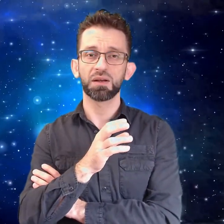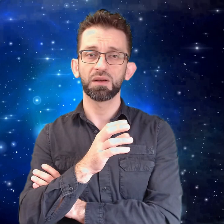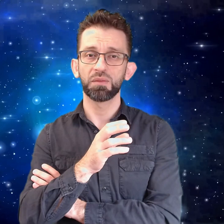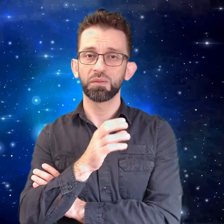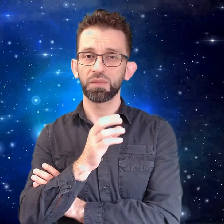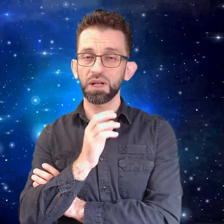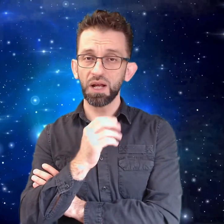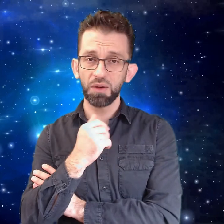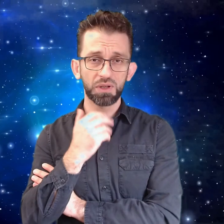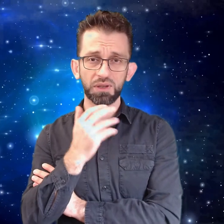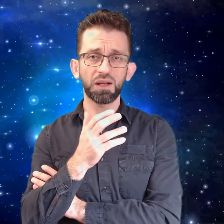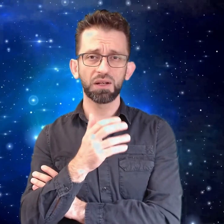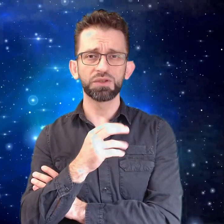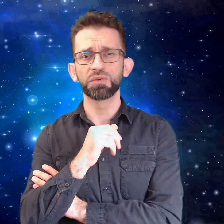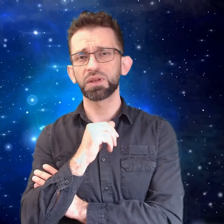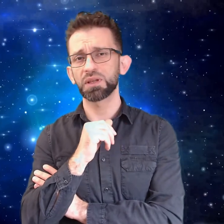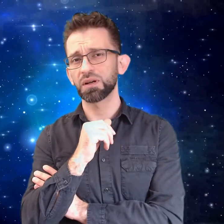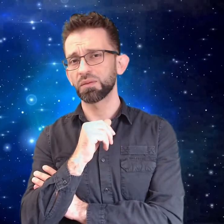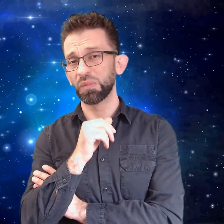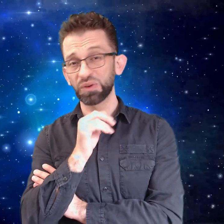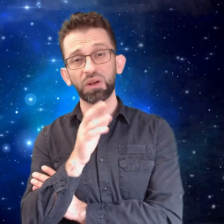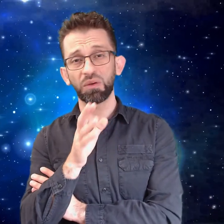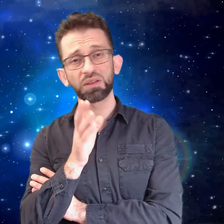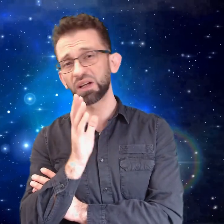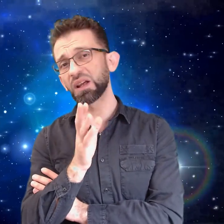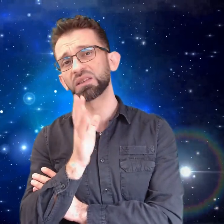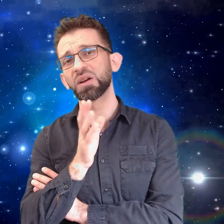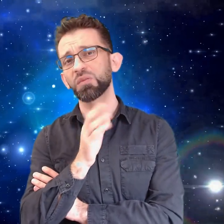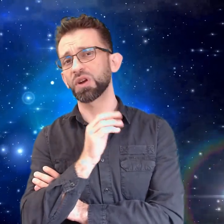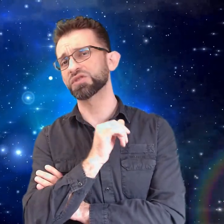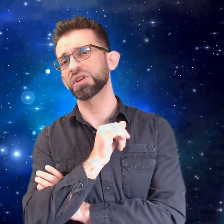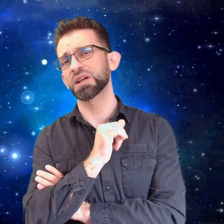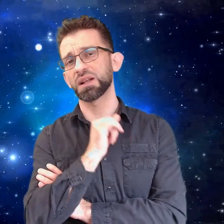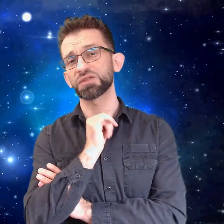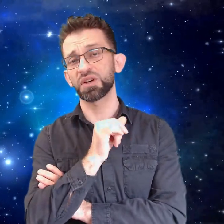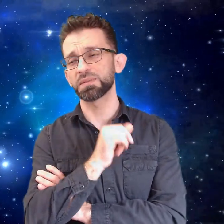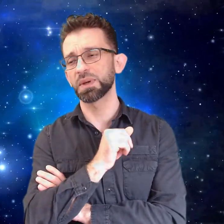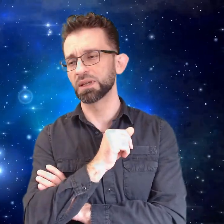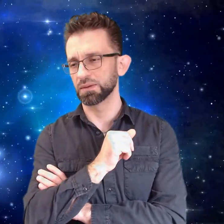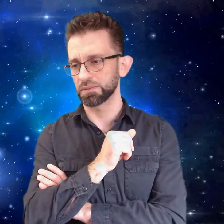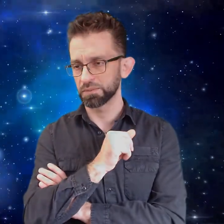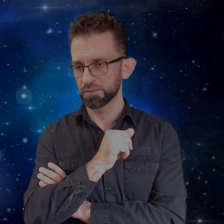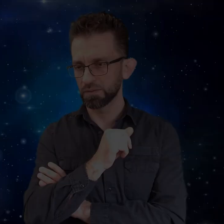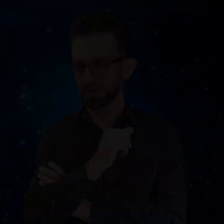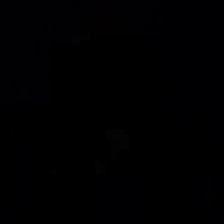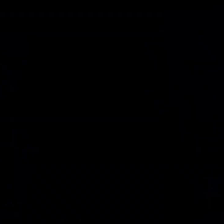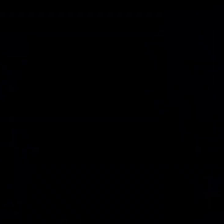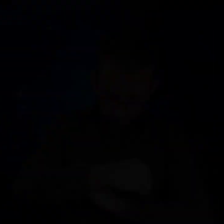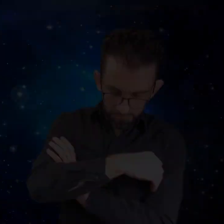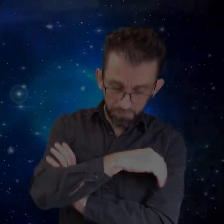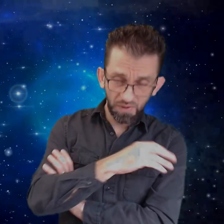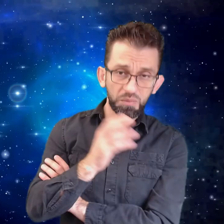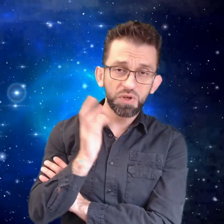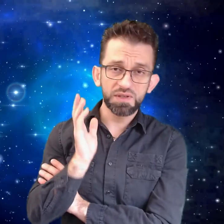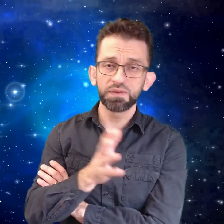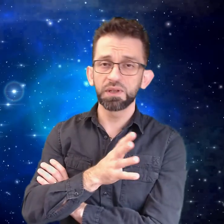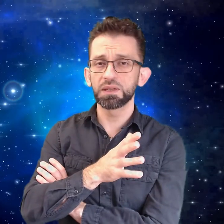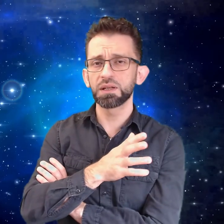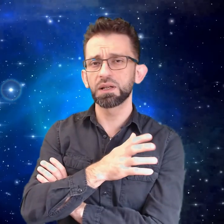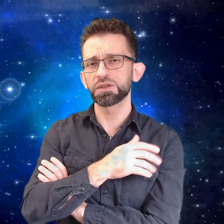لنحاول نطلع لجواتنا ونطلعوا عن طريق التنمر على شخص ميت بيأسفني كتير لاقي